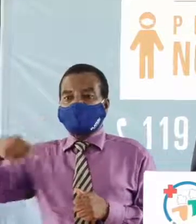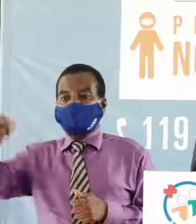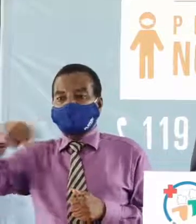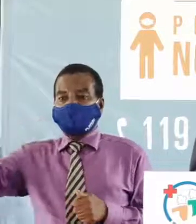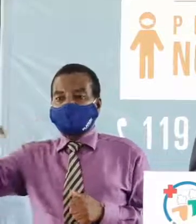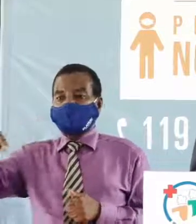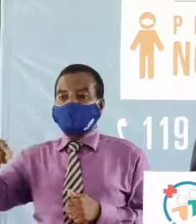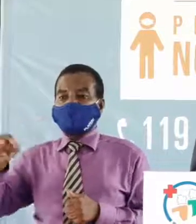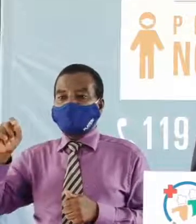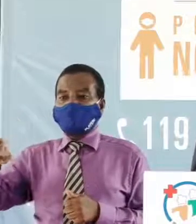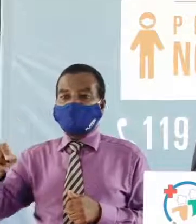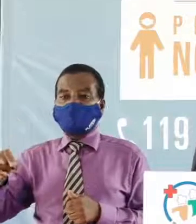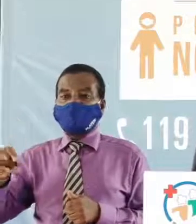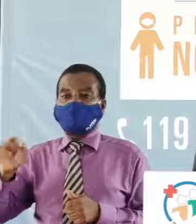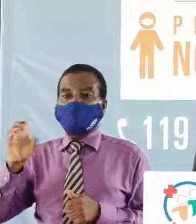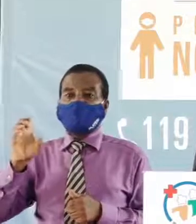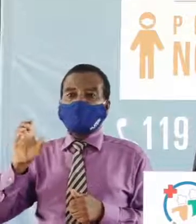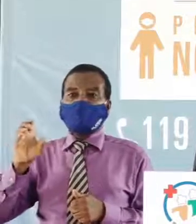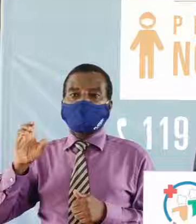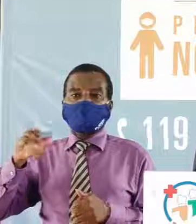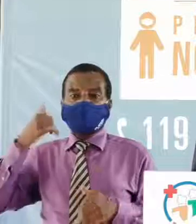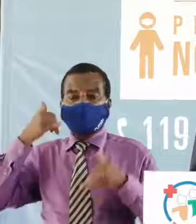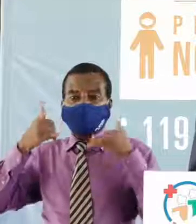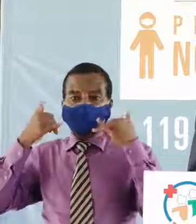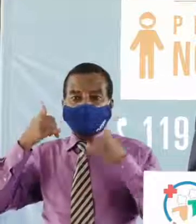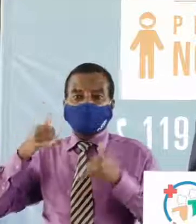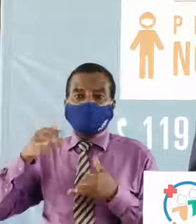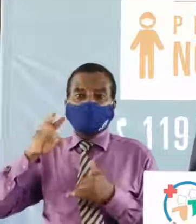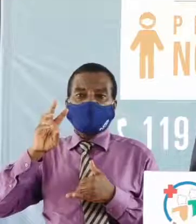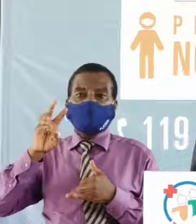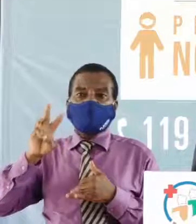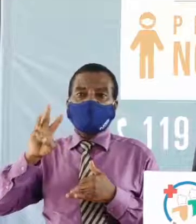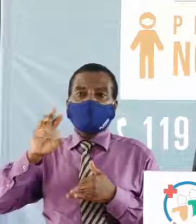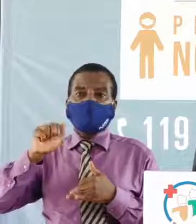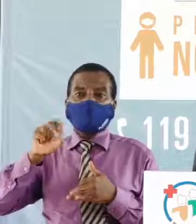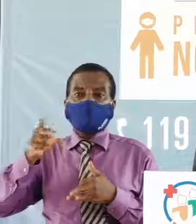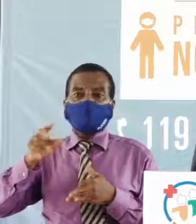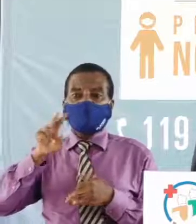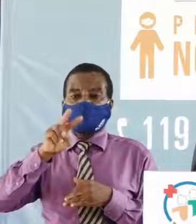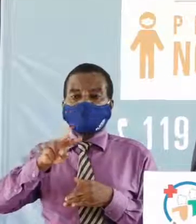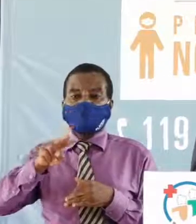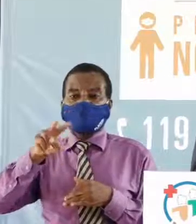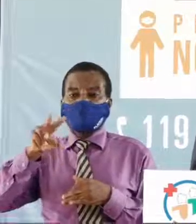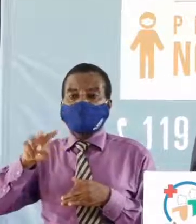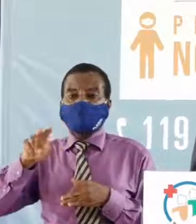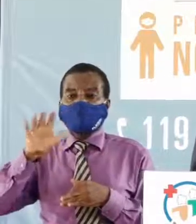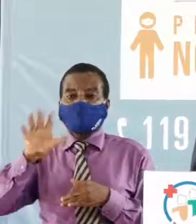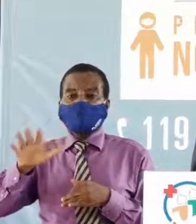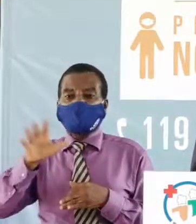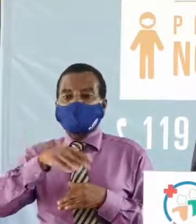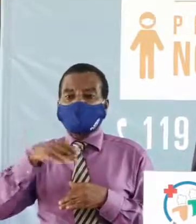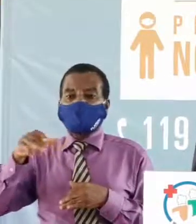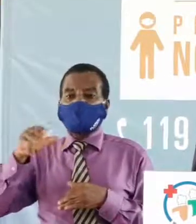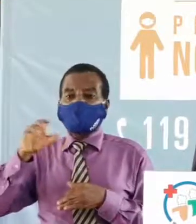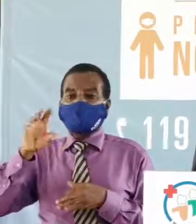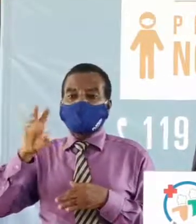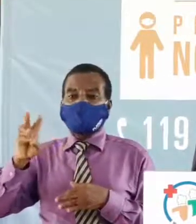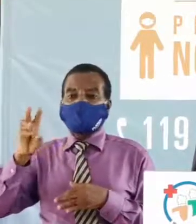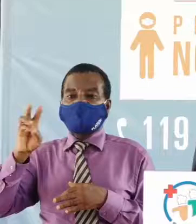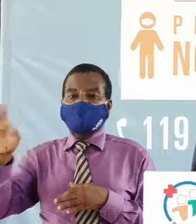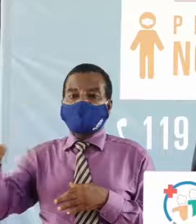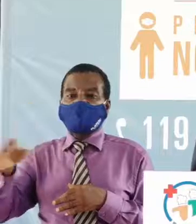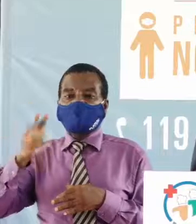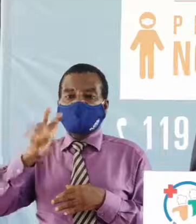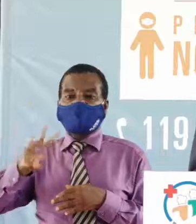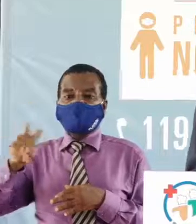.ci et un numéro de téléphone WhatsApp à votre disposition 225 66 22 22